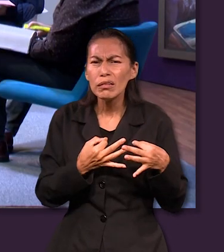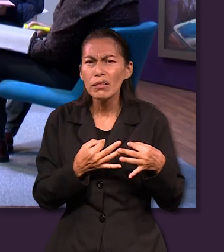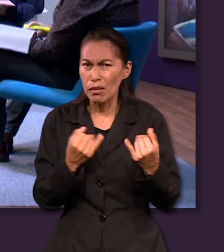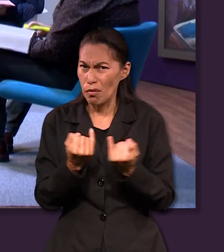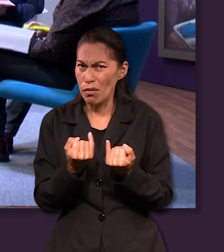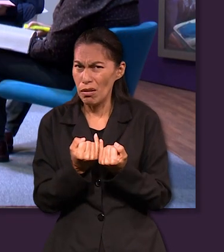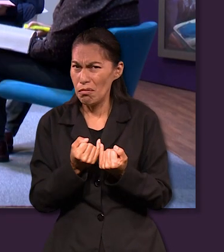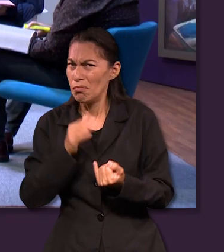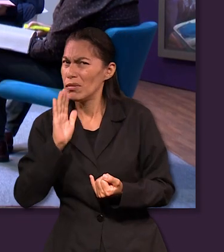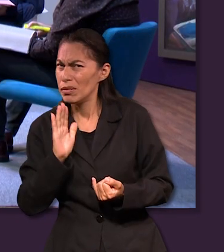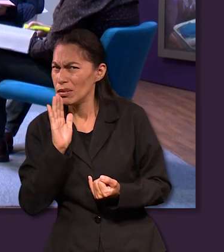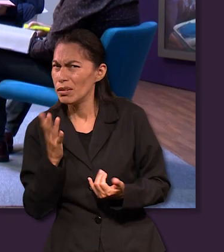parecidas